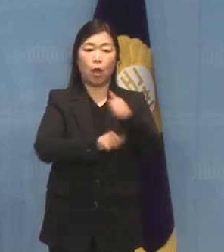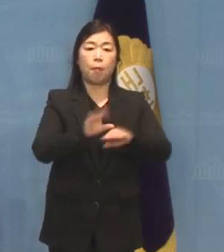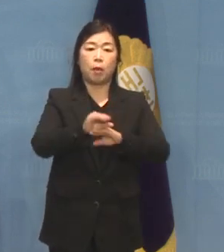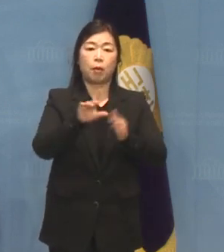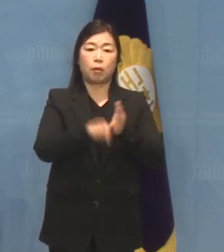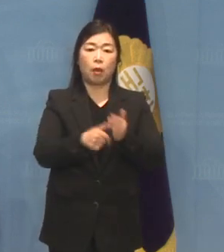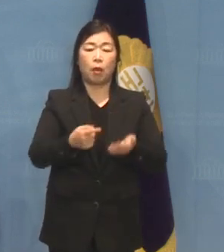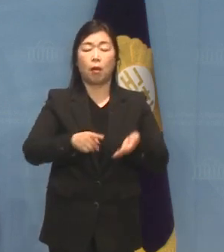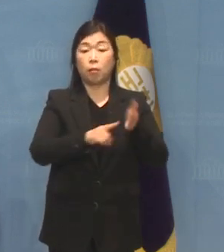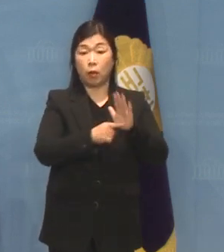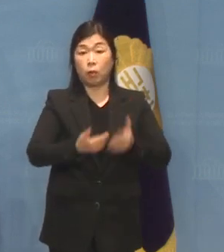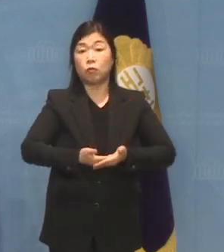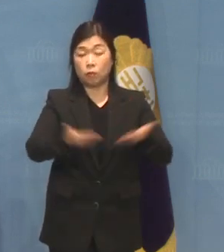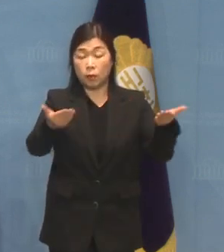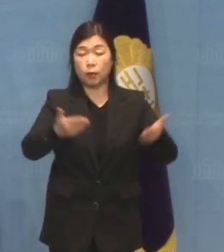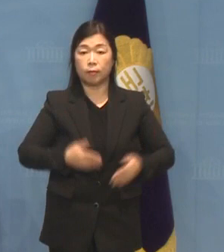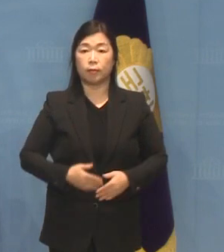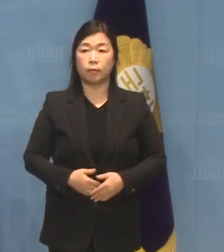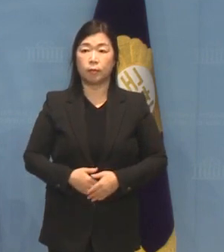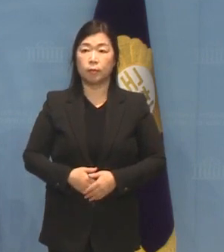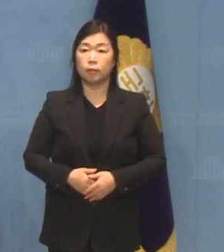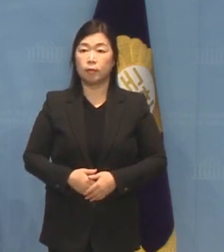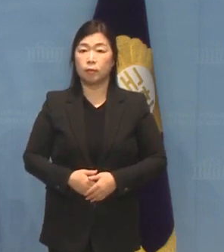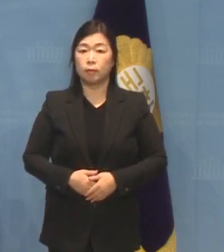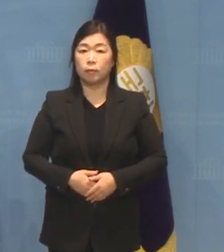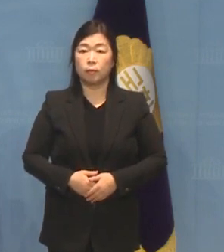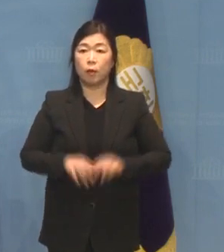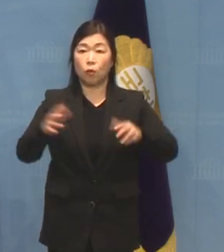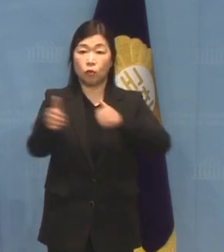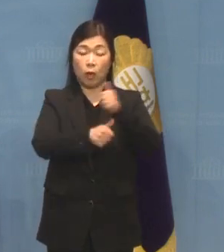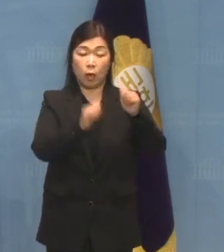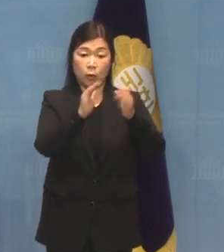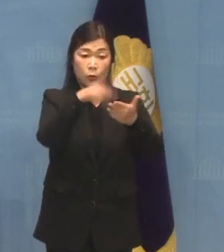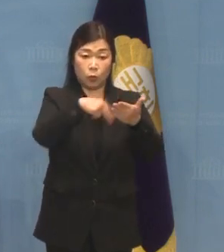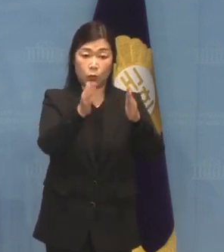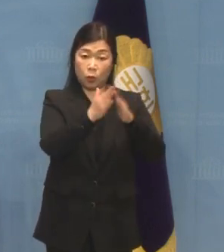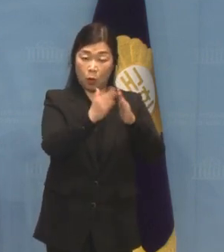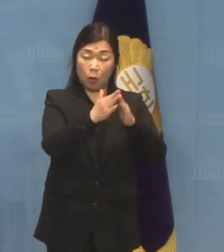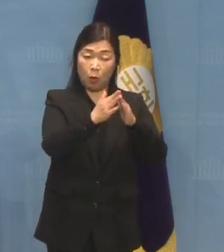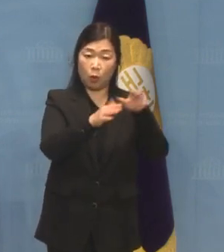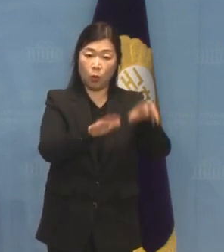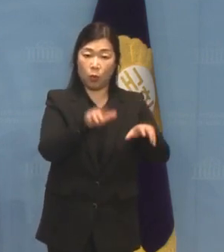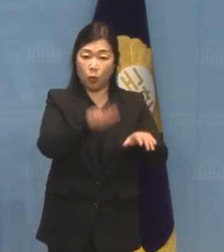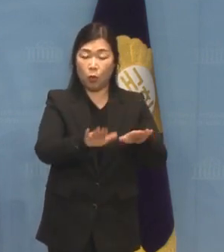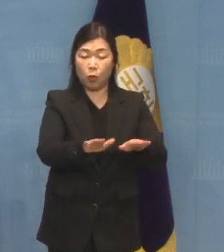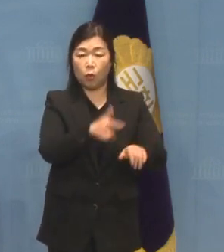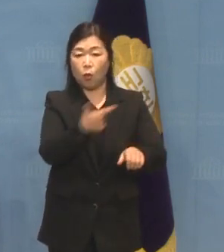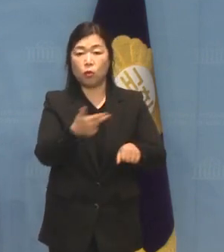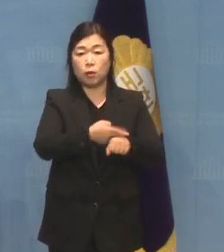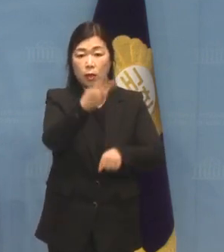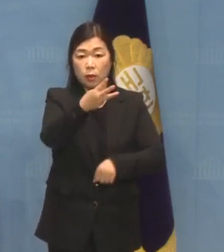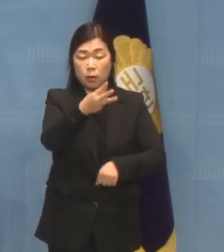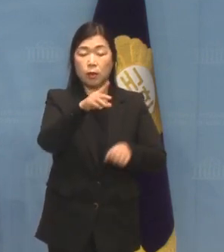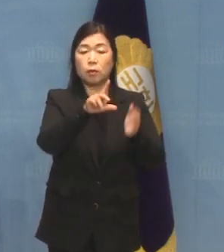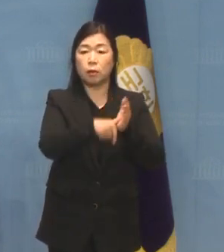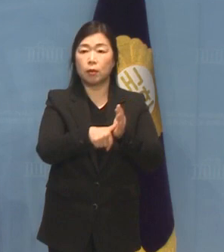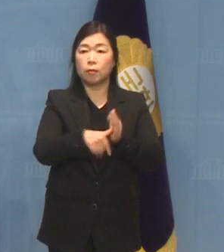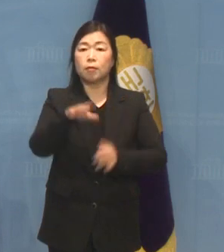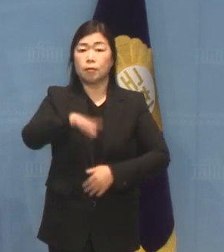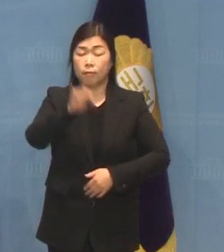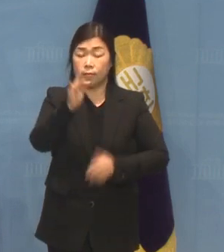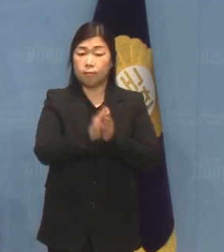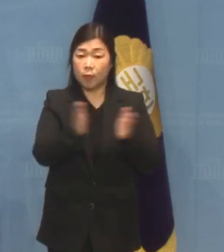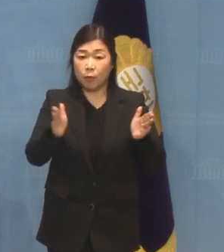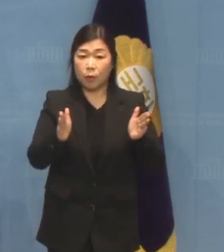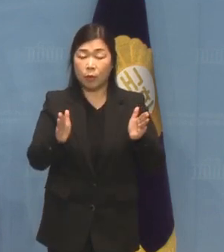송출할 예정입니다 국회 도서관은 오늘 오후 3시에 챗지피트로 촉발된